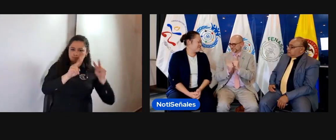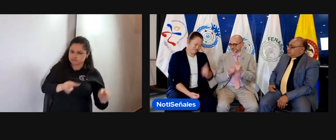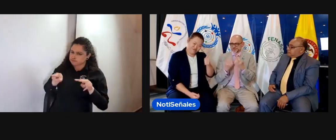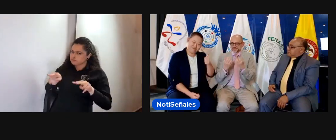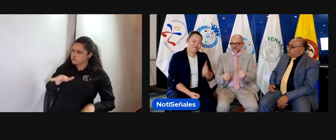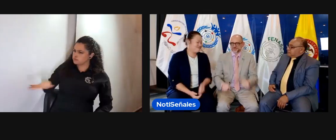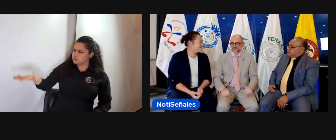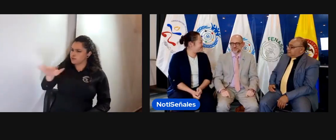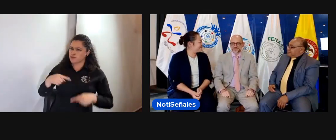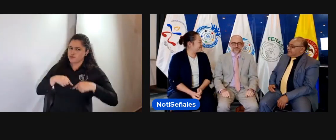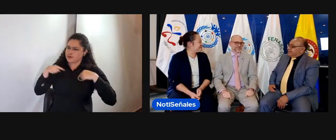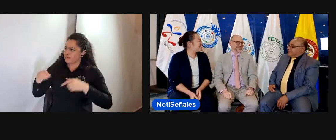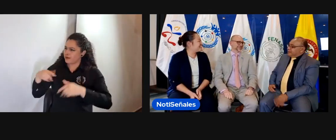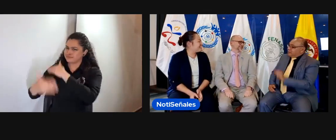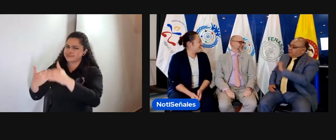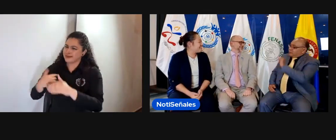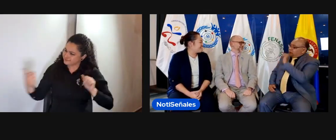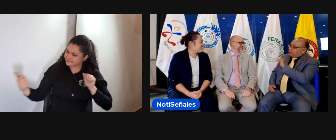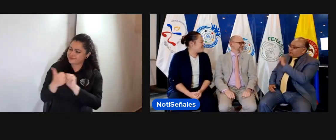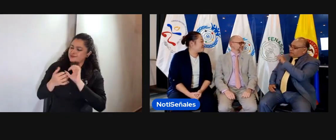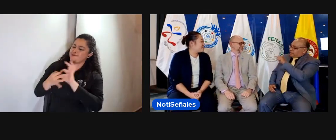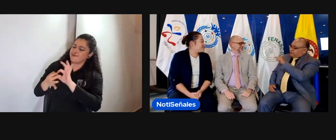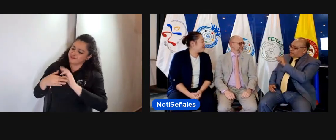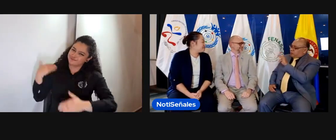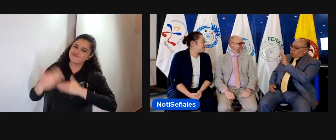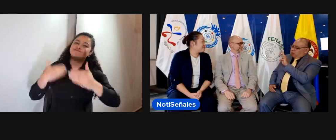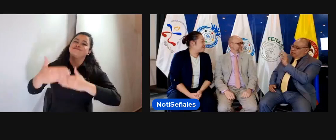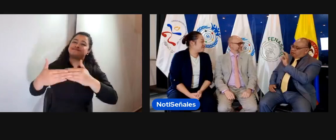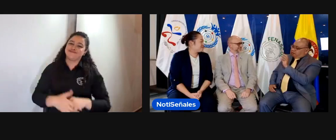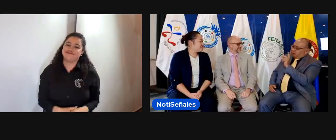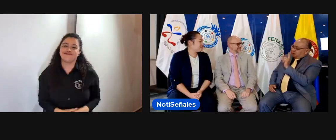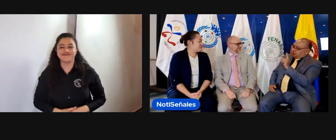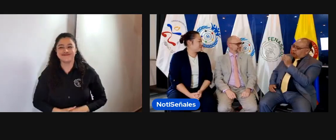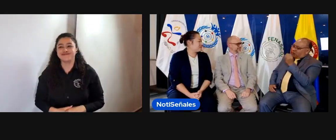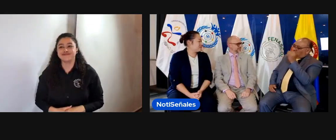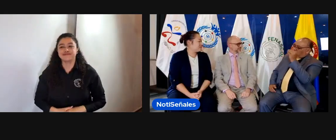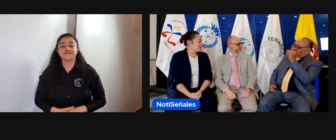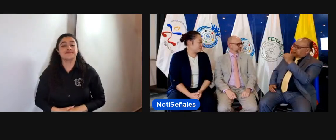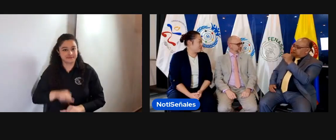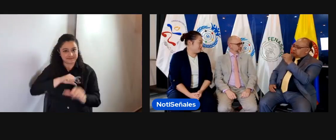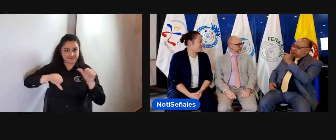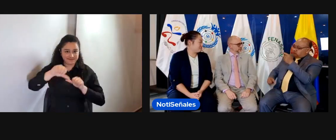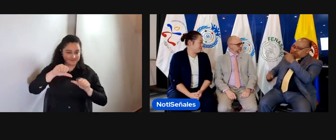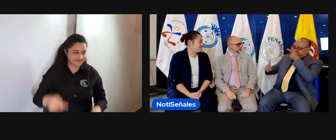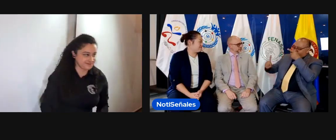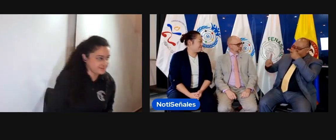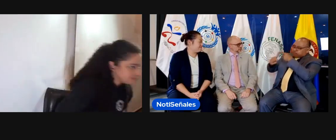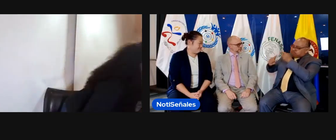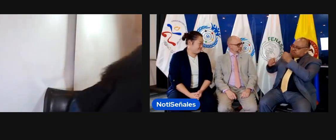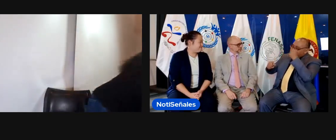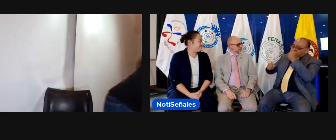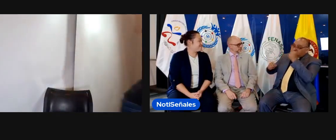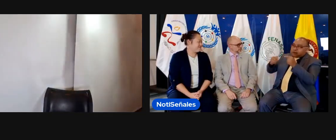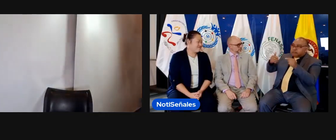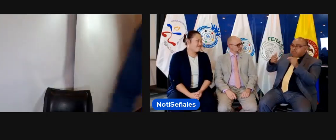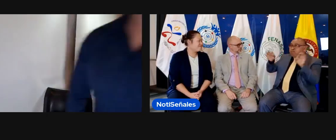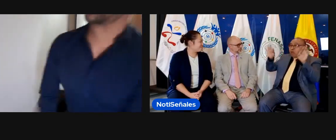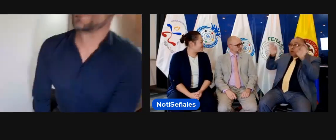igual yo los invito a que puedan ver más información de nosotros en la página web. Bien, ya tengo otra pregunta. Respecto a la sección de jóvenes,